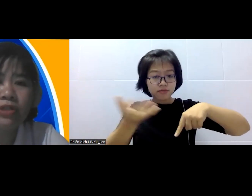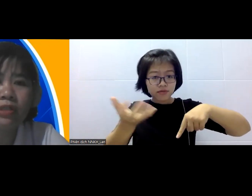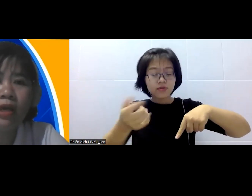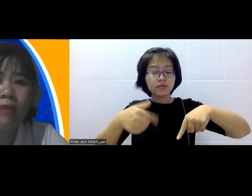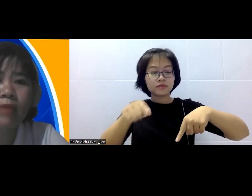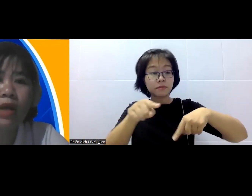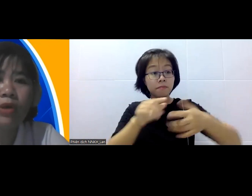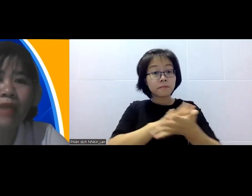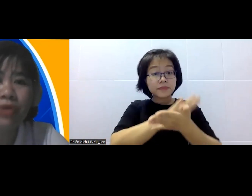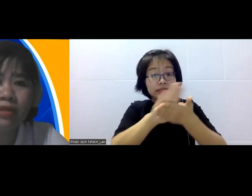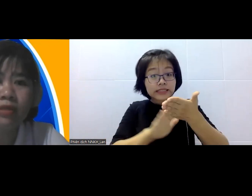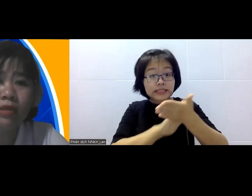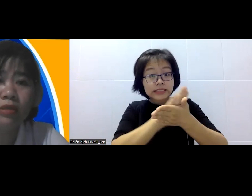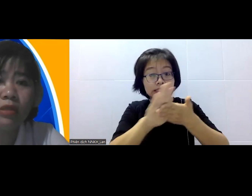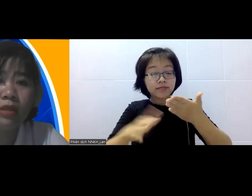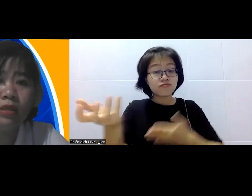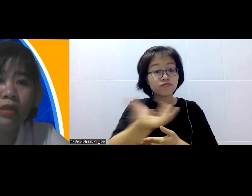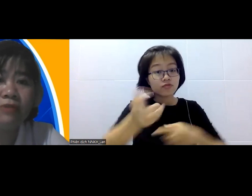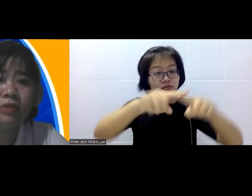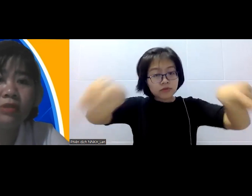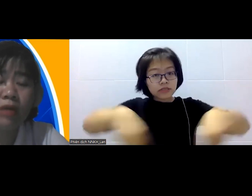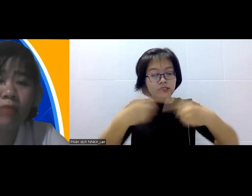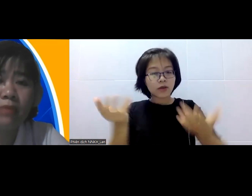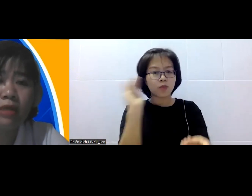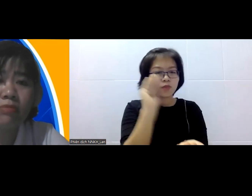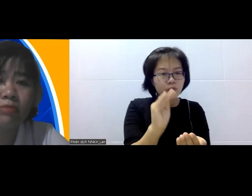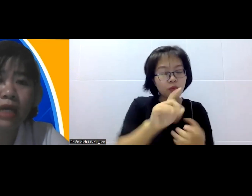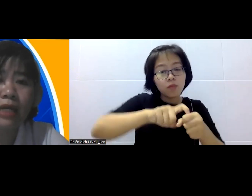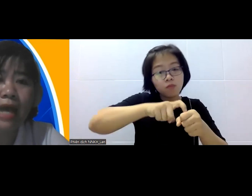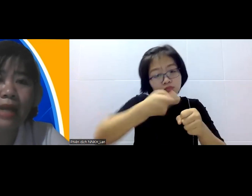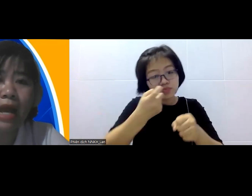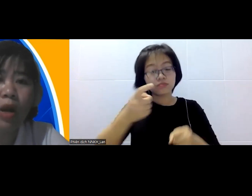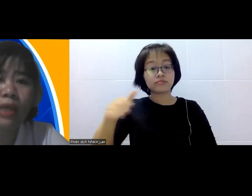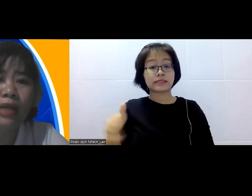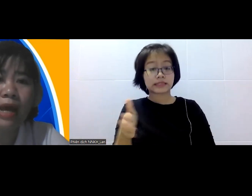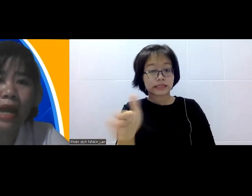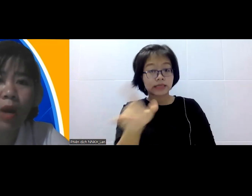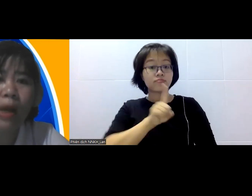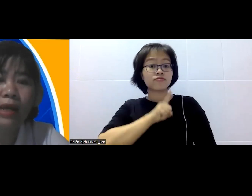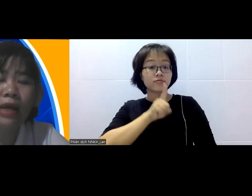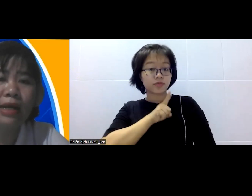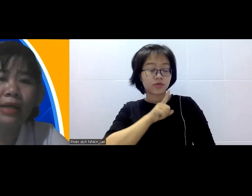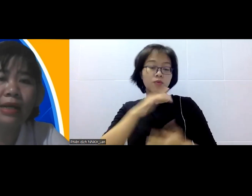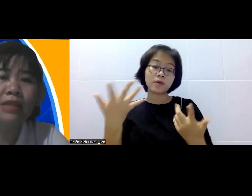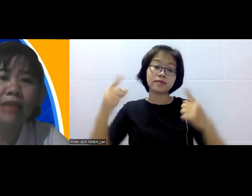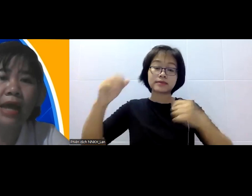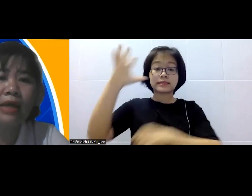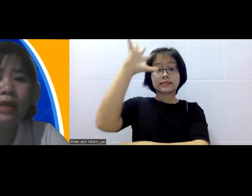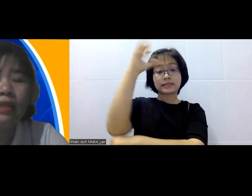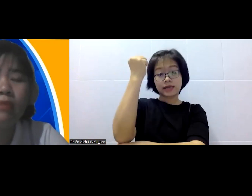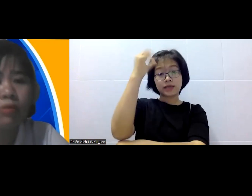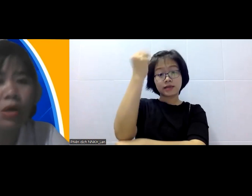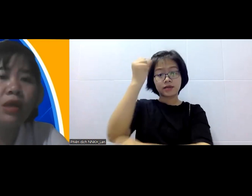phát triển thêm các loại thảo dược từ trên tính những cái vùng mà mình trồng cây đa loại đa loại đa tầm